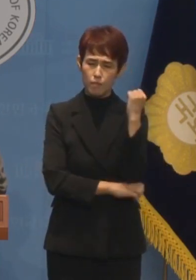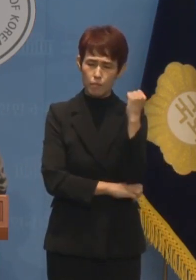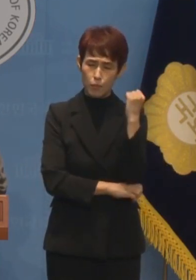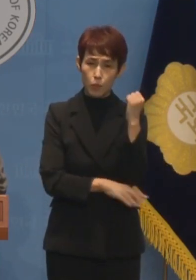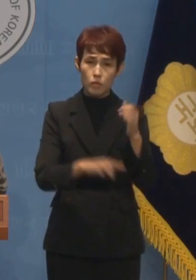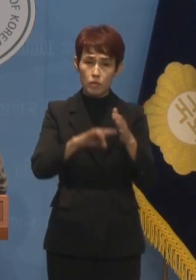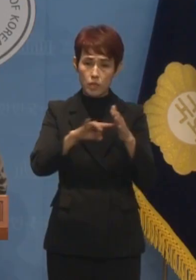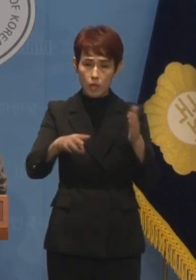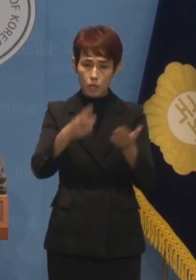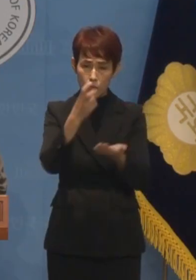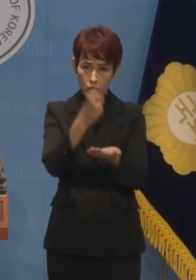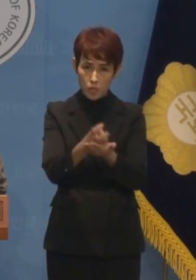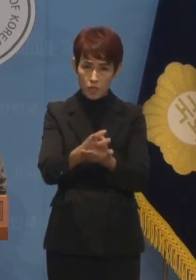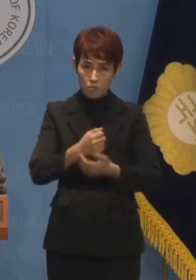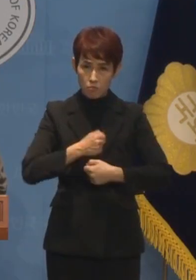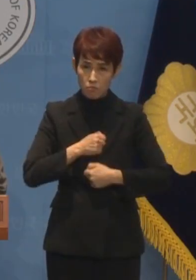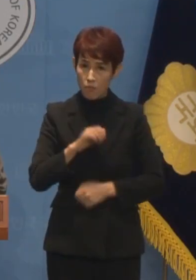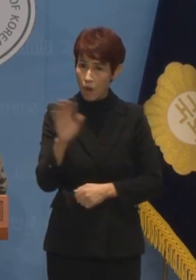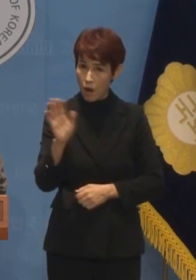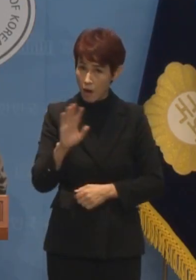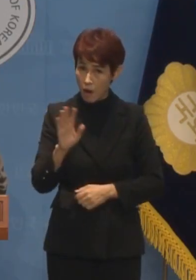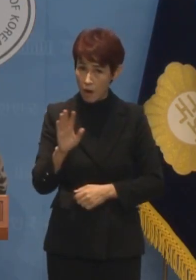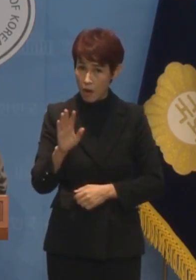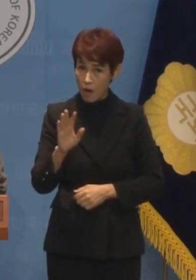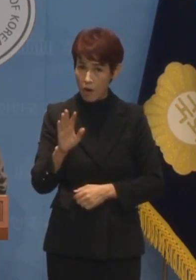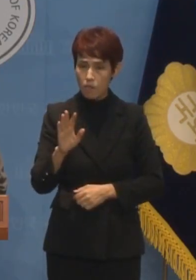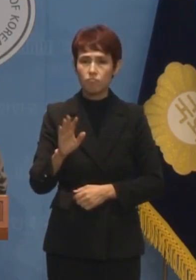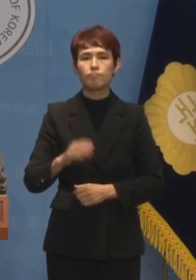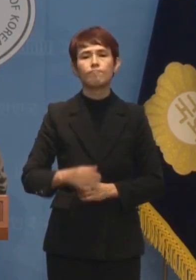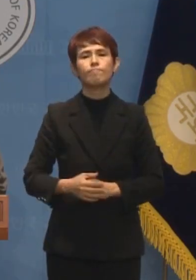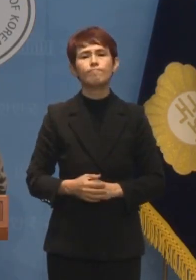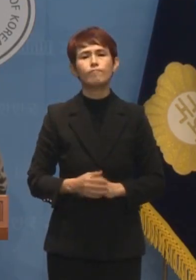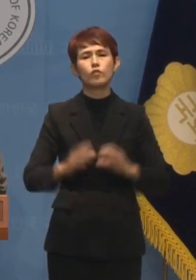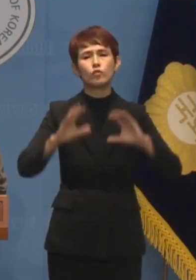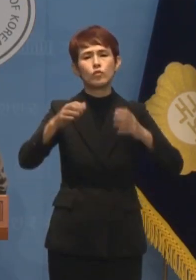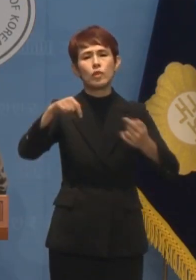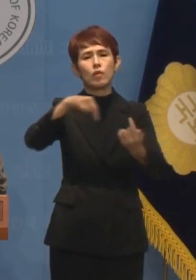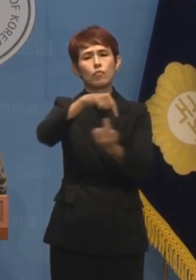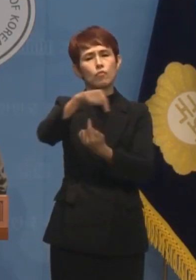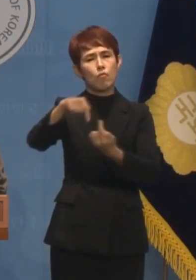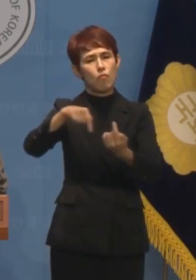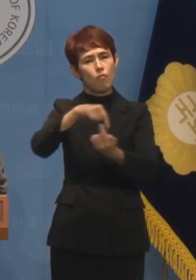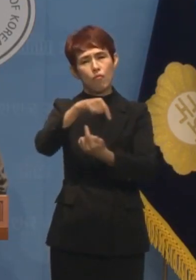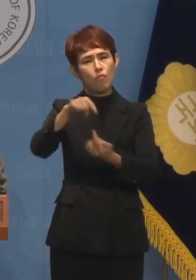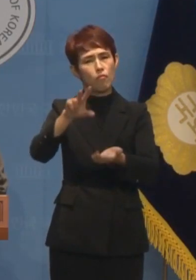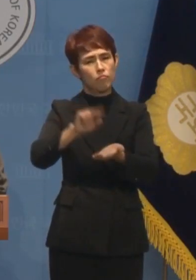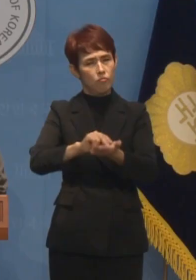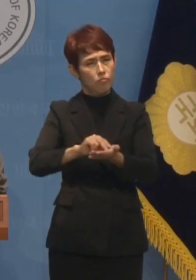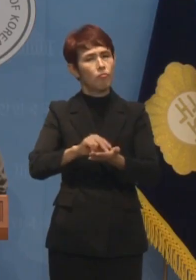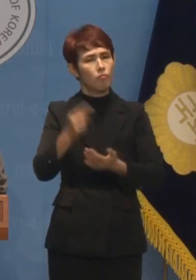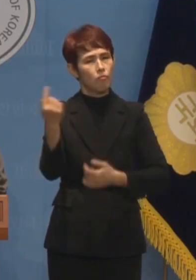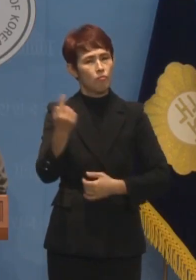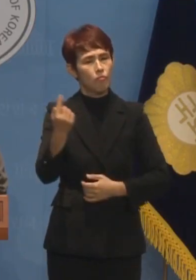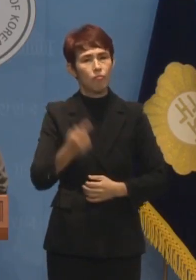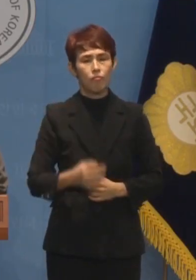조세원칙을 지키지 않는다면 국가의 운영 자체가 불안해질 것입니다.